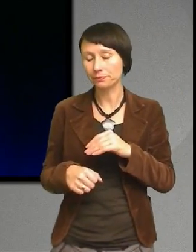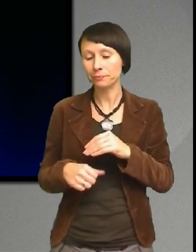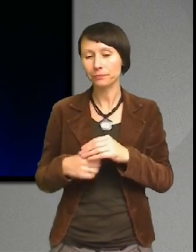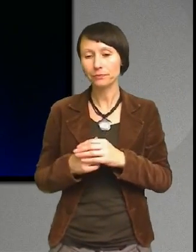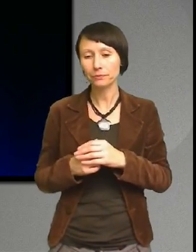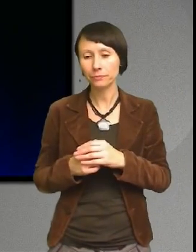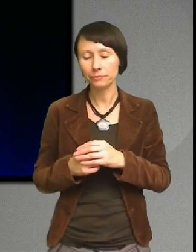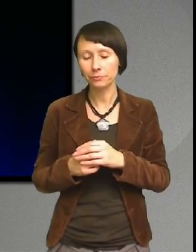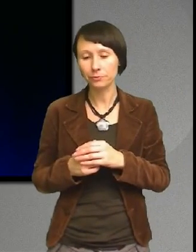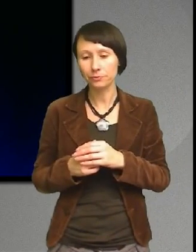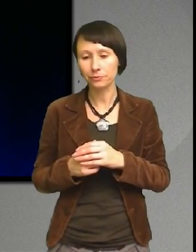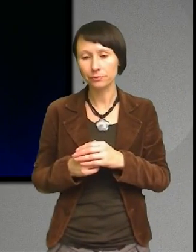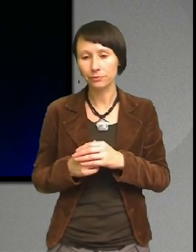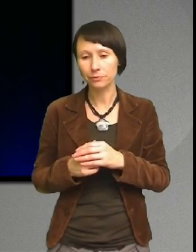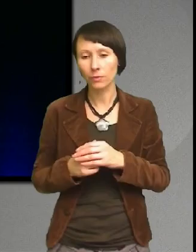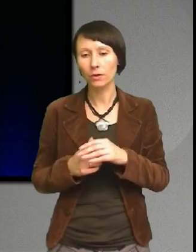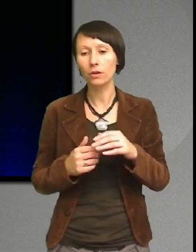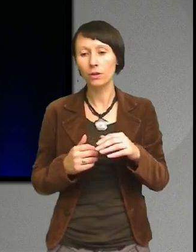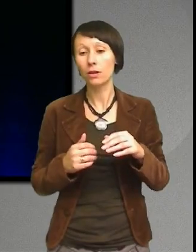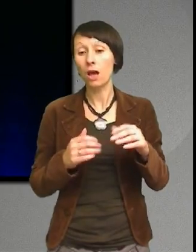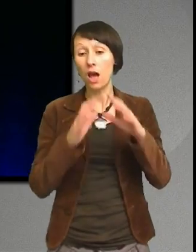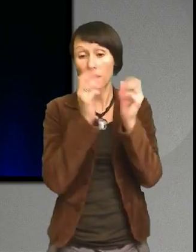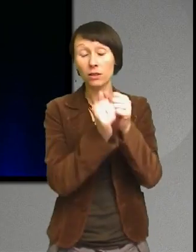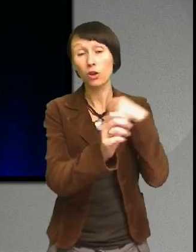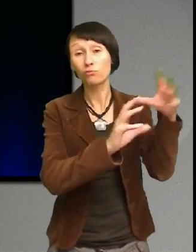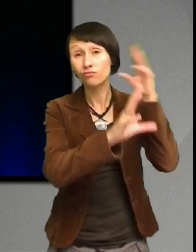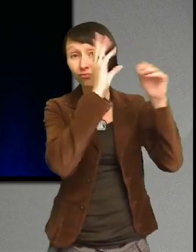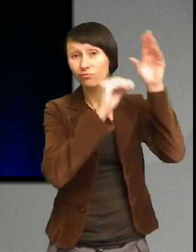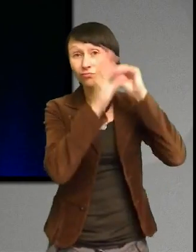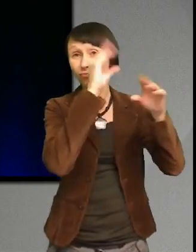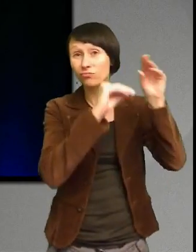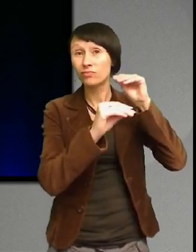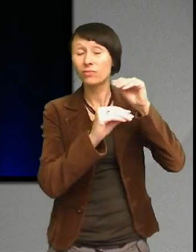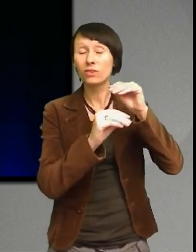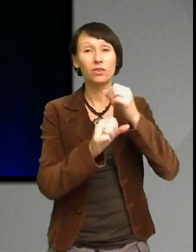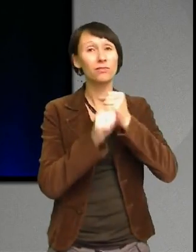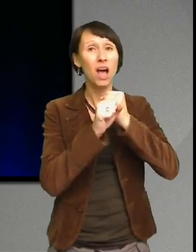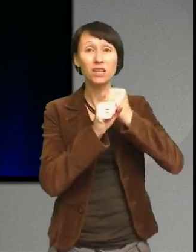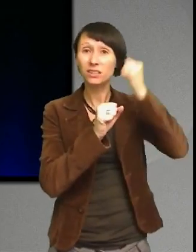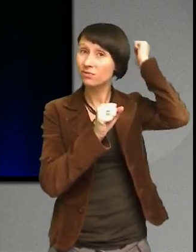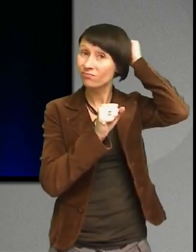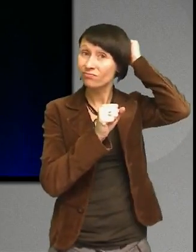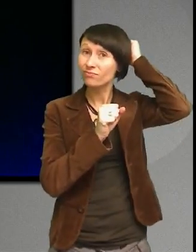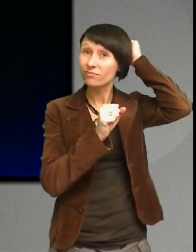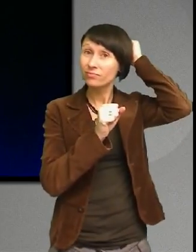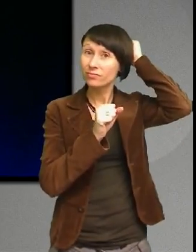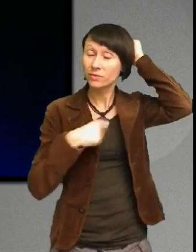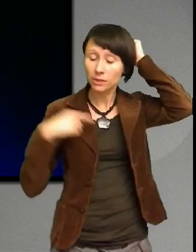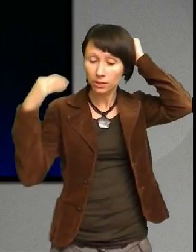Och dessa bilder, det jag hade fått se, var fortfarande kvar i min bakhuvud. Och jag tänkte på det. Men väl